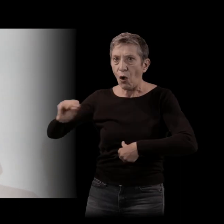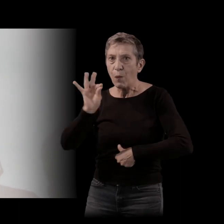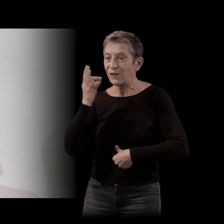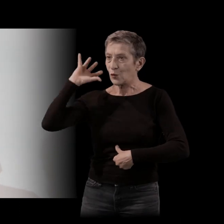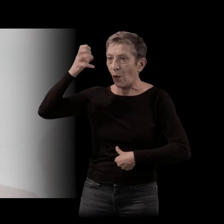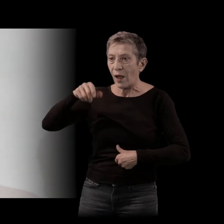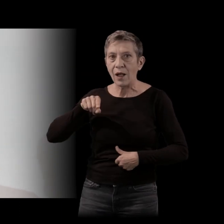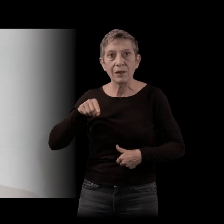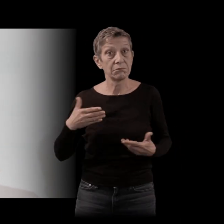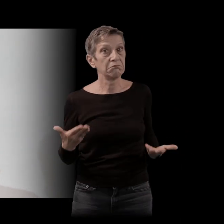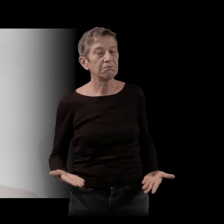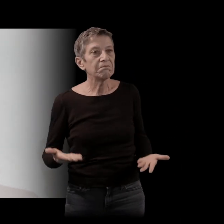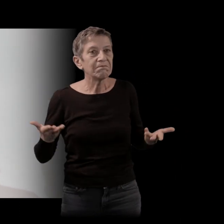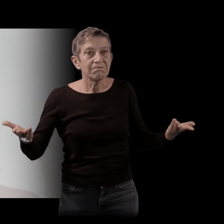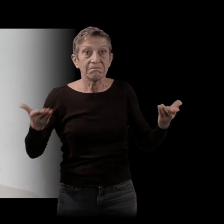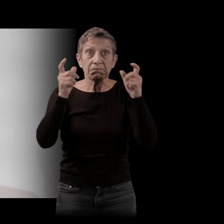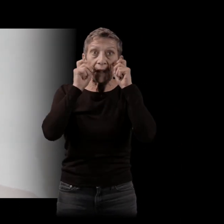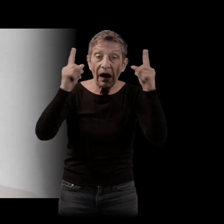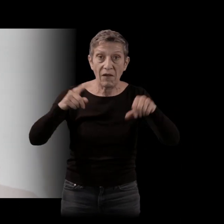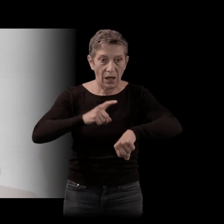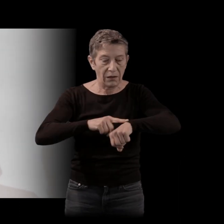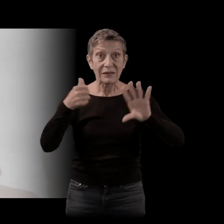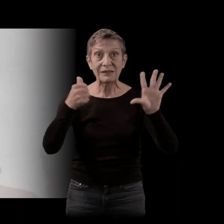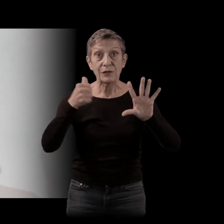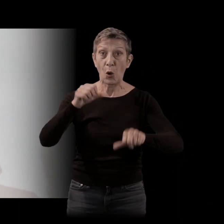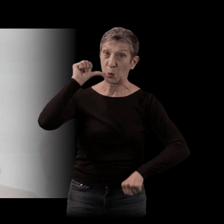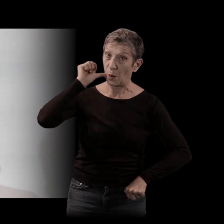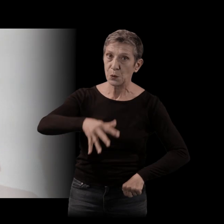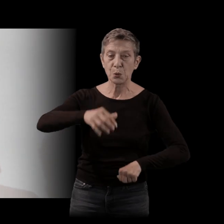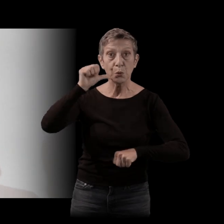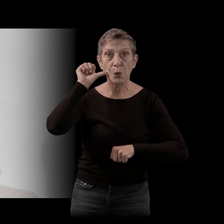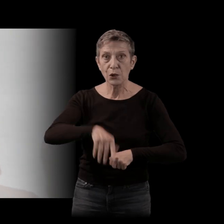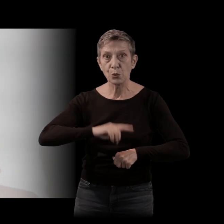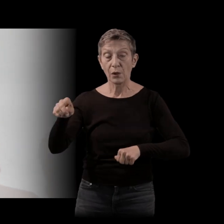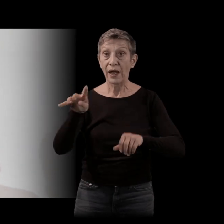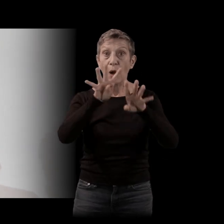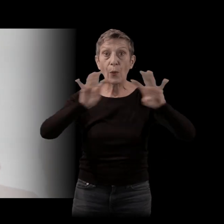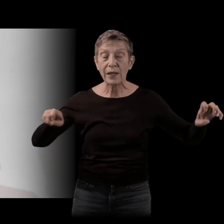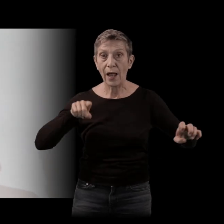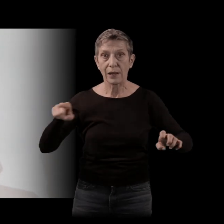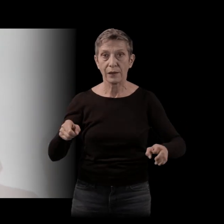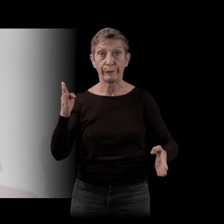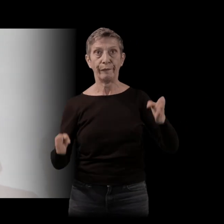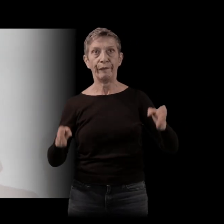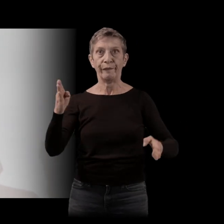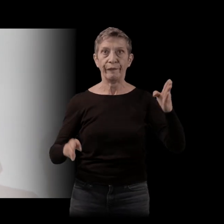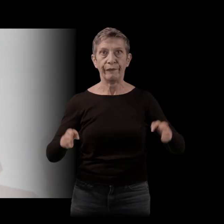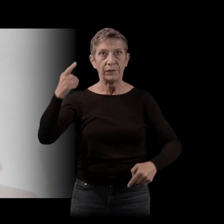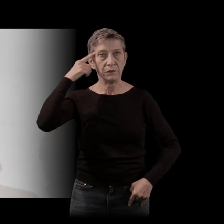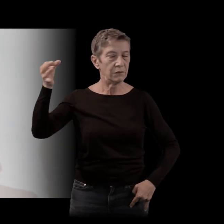À présent, le réveil sonnait à six heures tous les jours de la semaine et le week-end, tel un automate, elle se réveillait à six